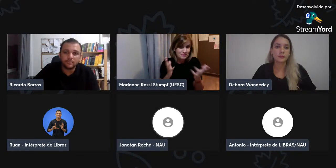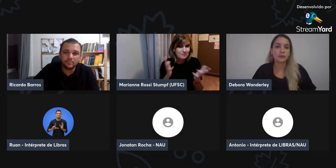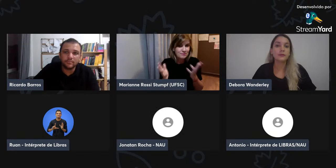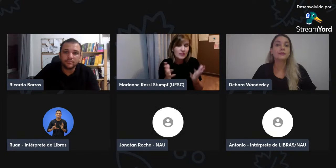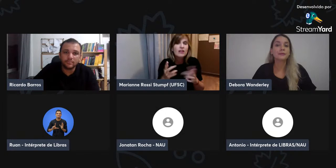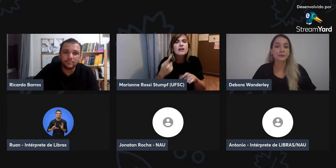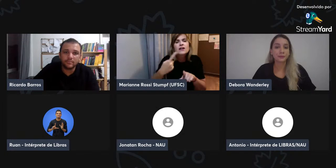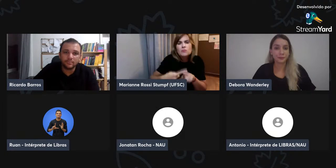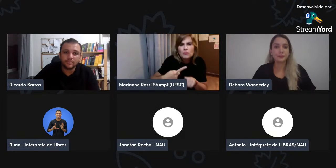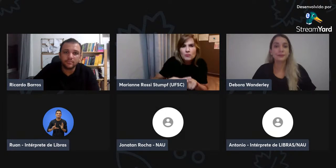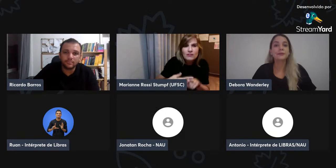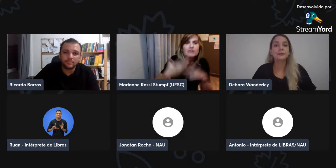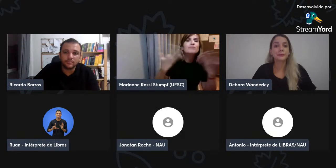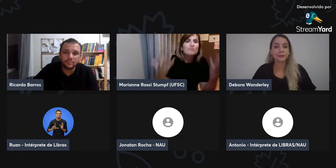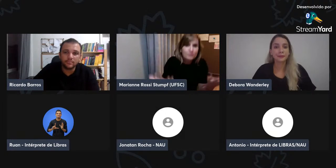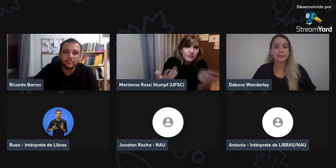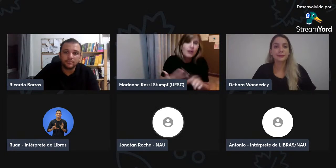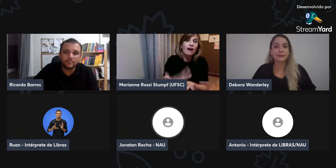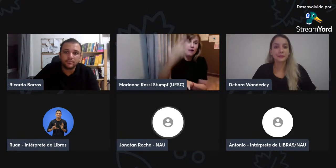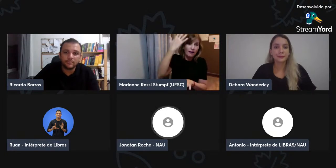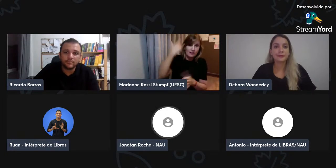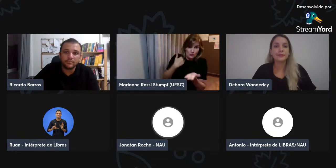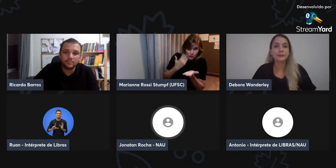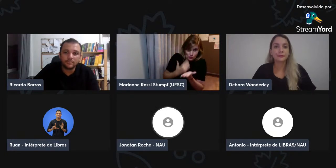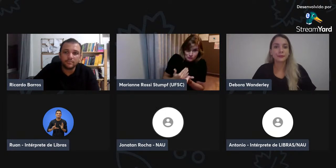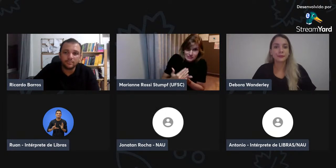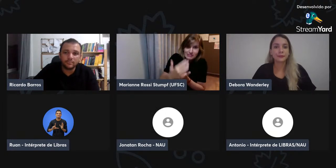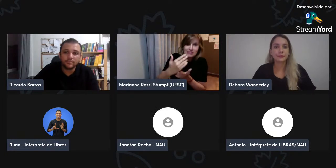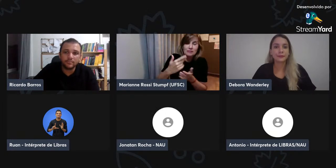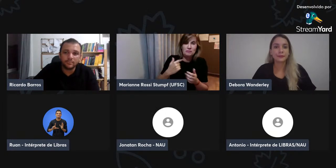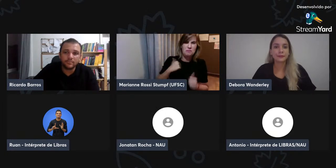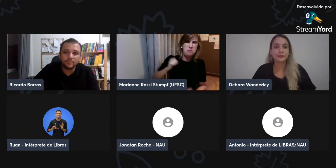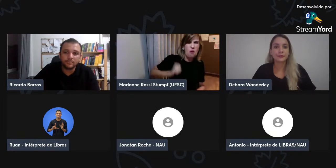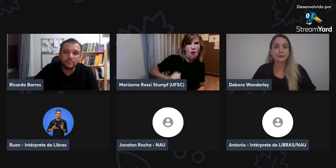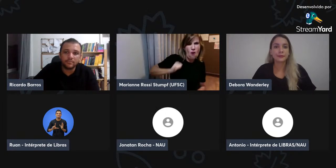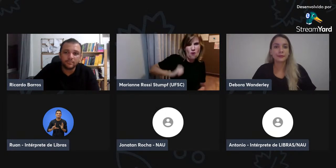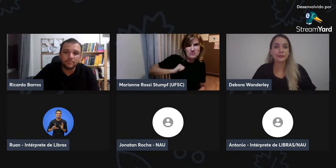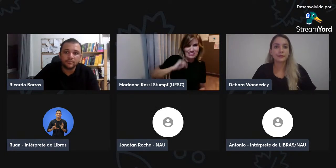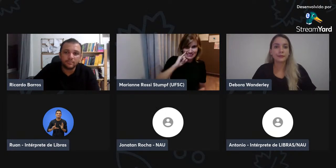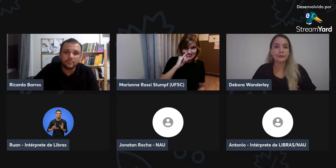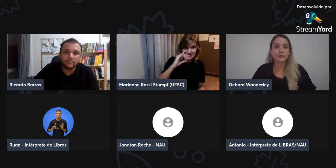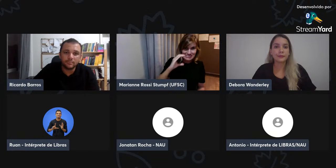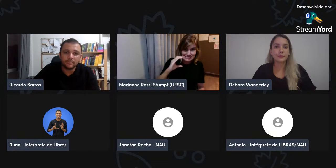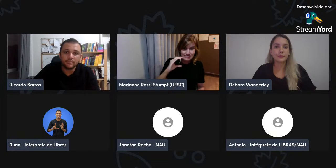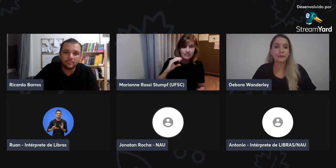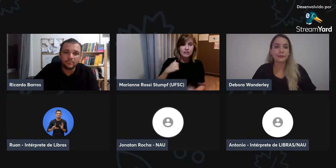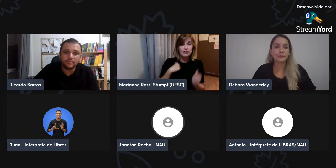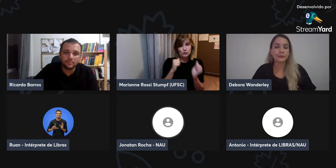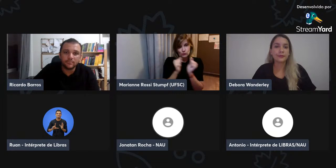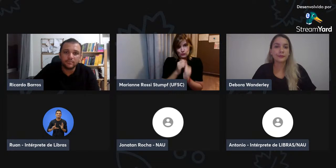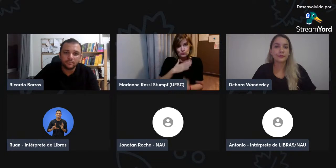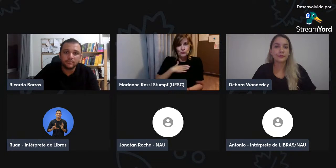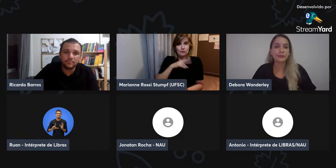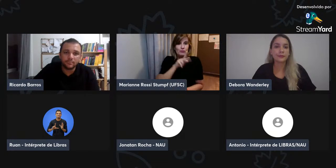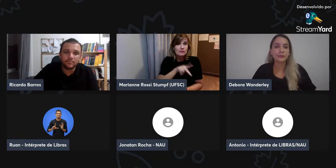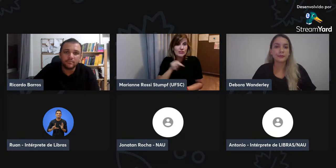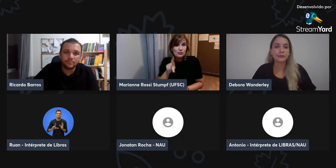a essa discussão. Verdade. Então,